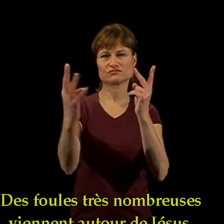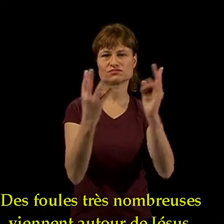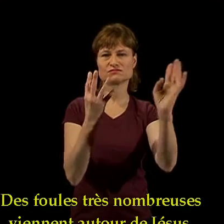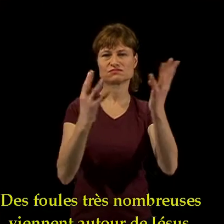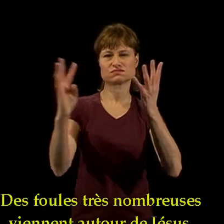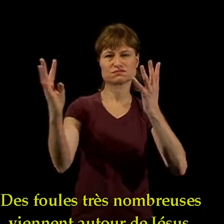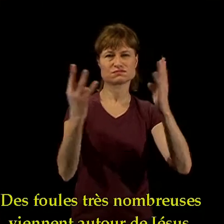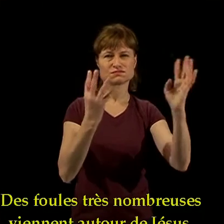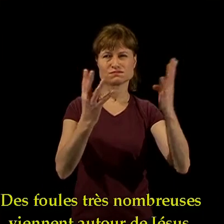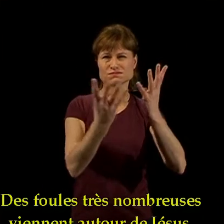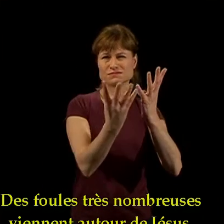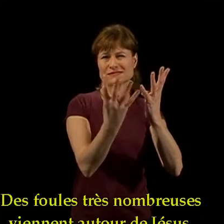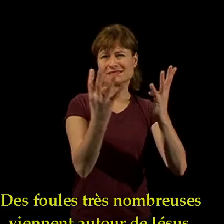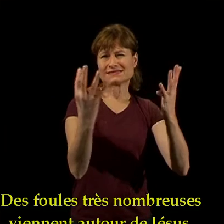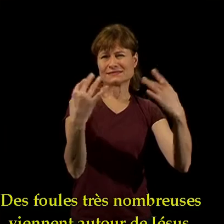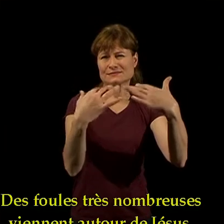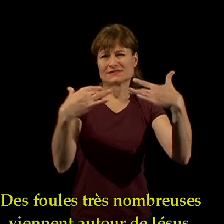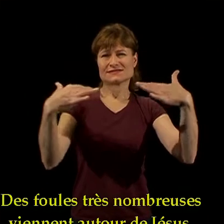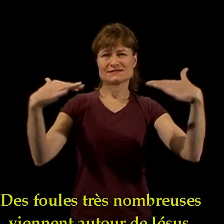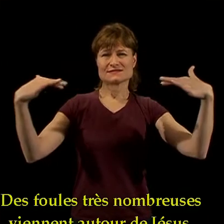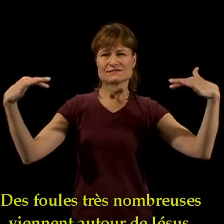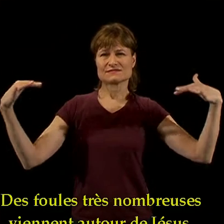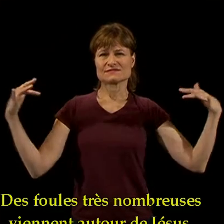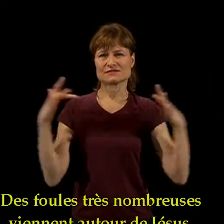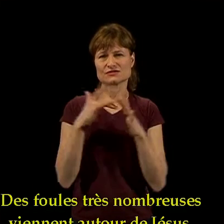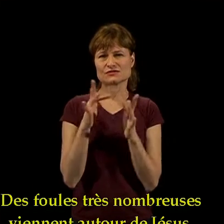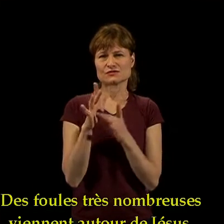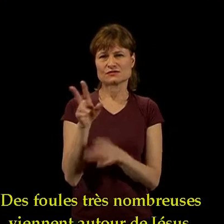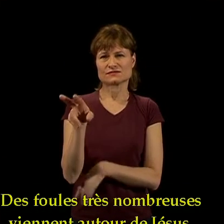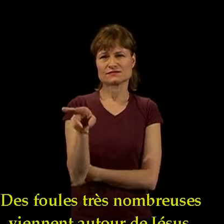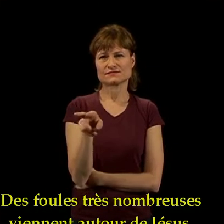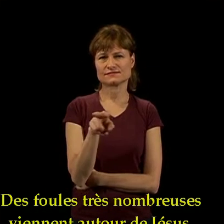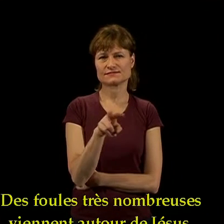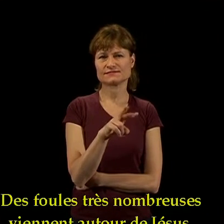Des foules très nombreuses viennent autour de Jésus.